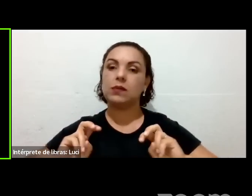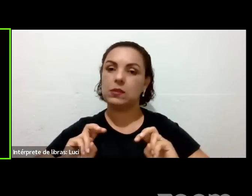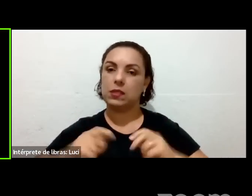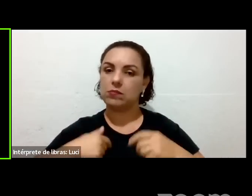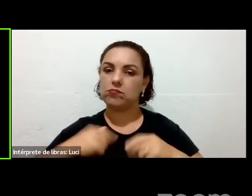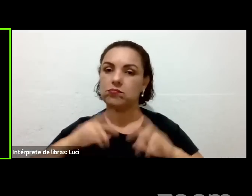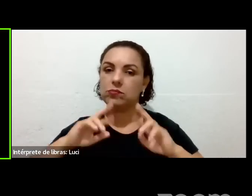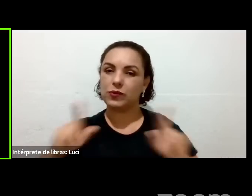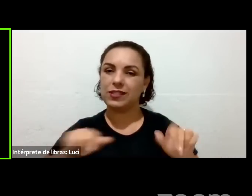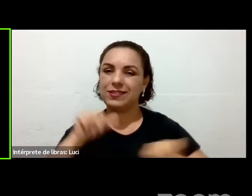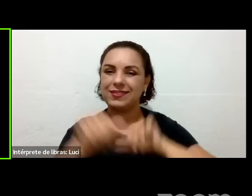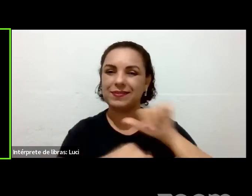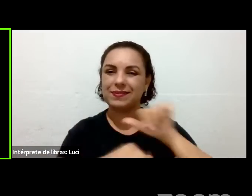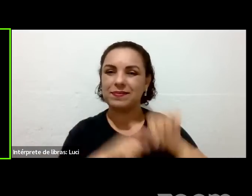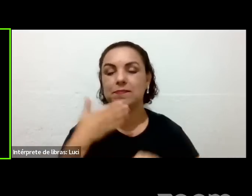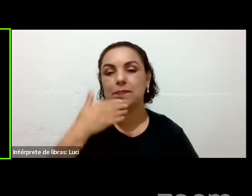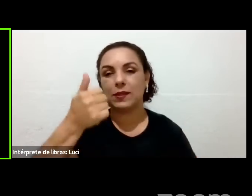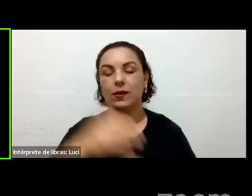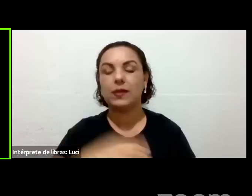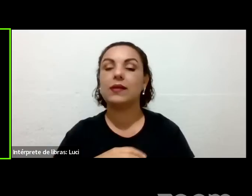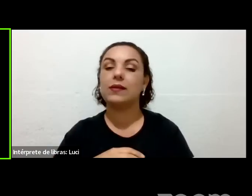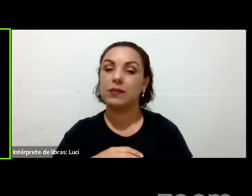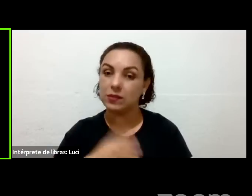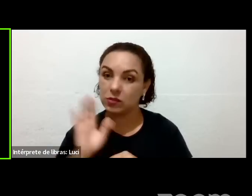faz com que o organismo consiga